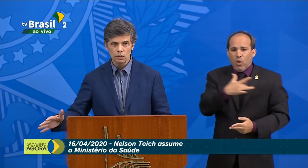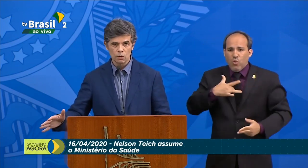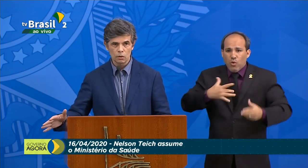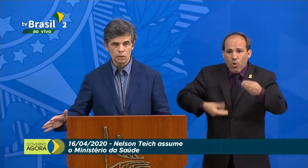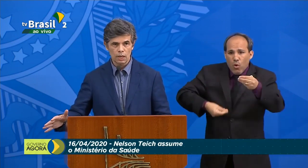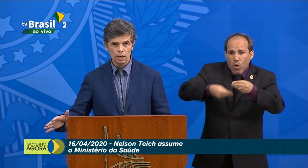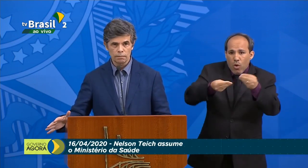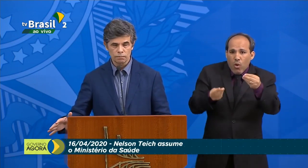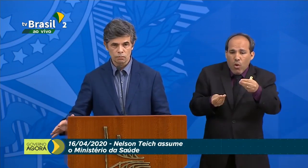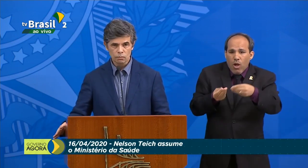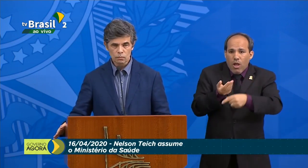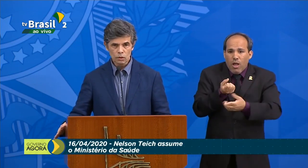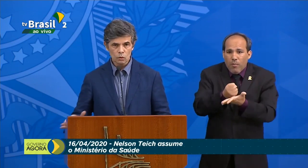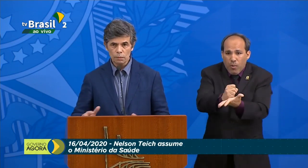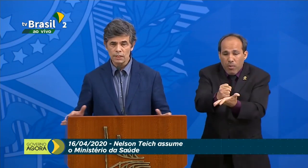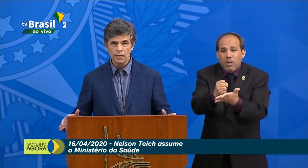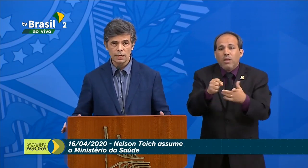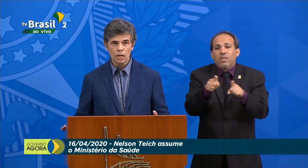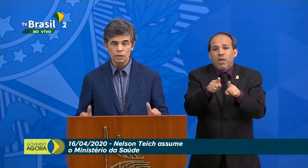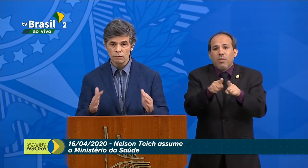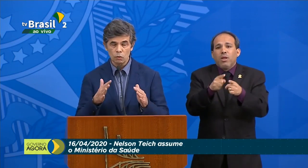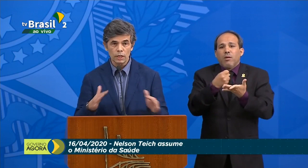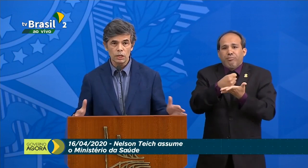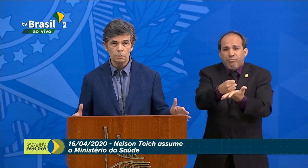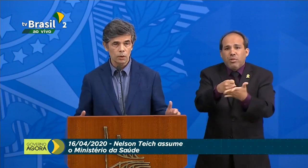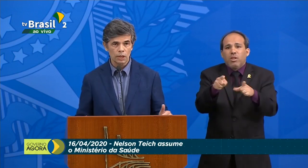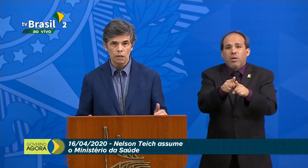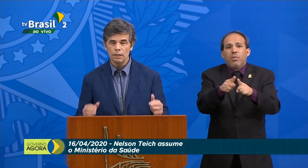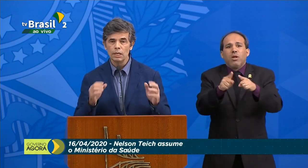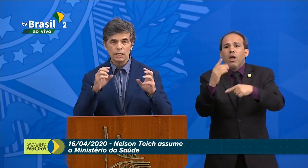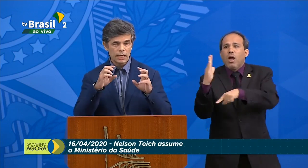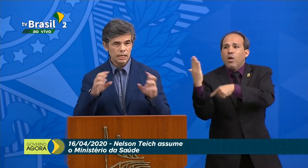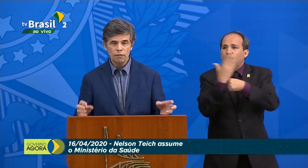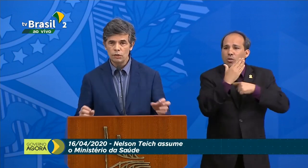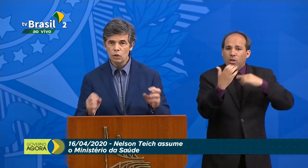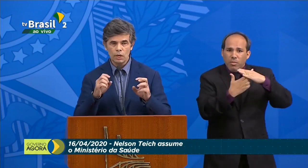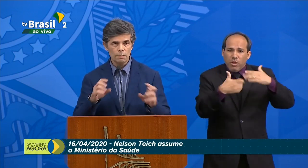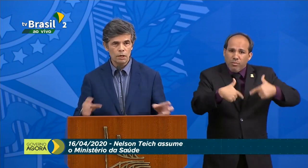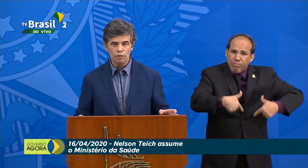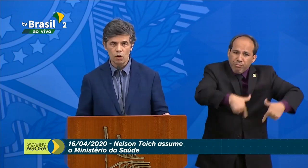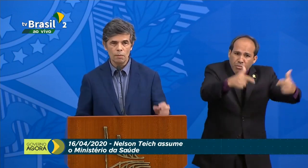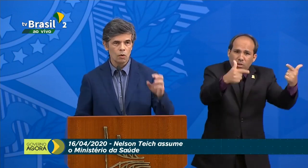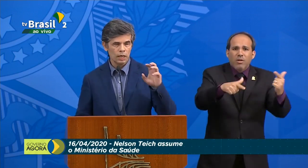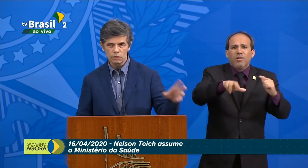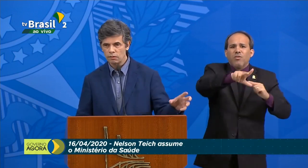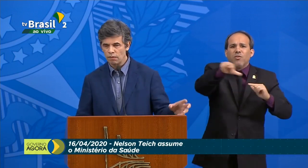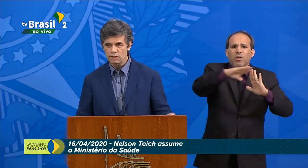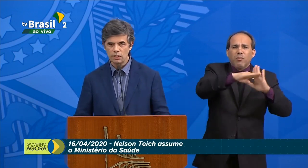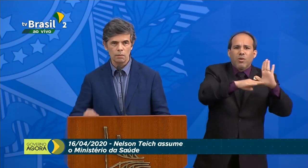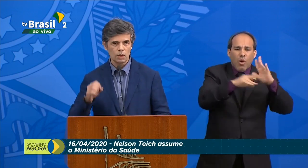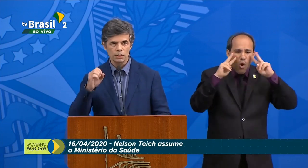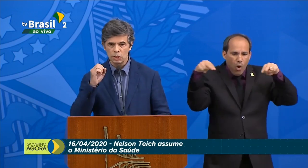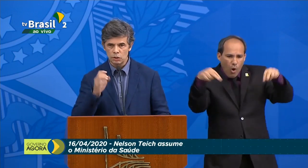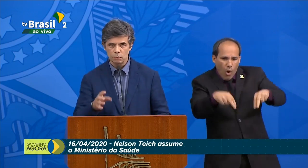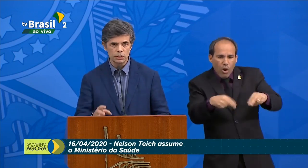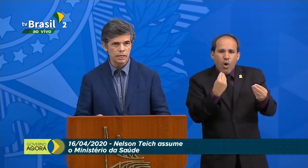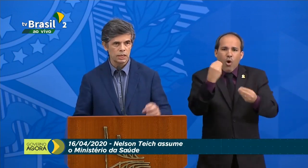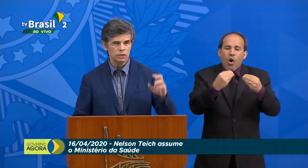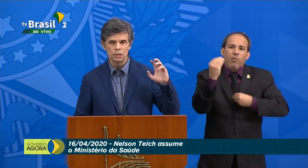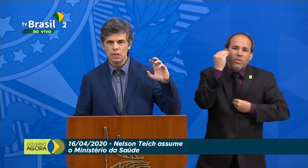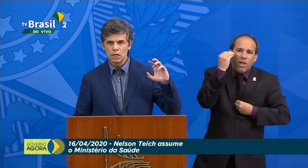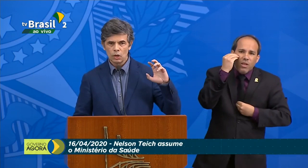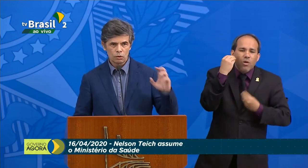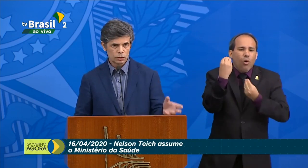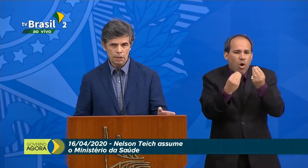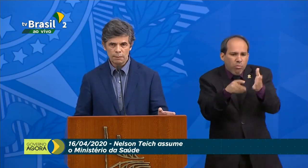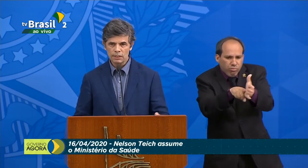a iniciativa do empresariado. Tem que fazer um grande programa, tem que definir qual é a melhor forma, como é que você vai fazer a amostra, que tipo